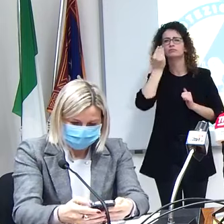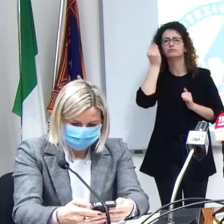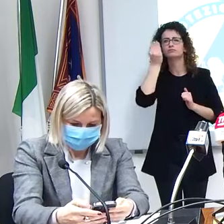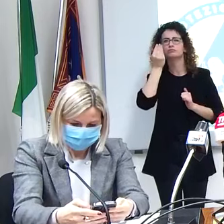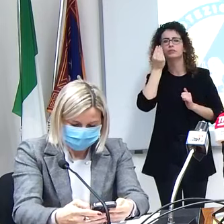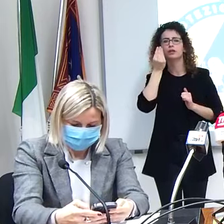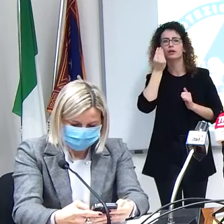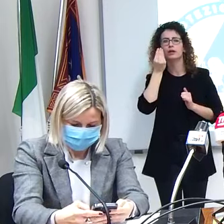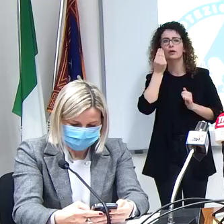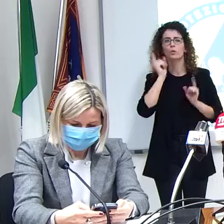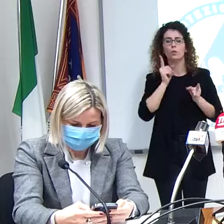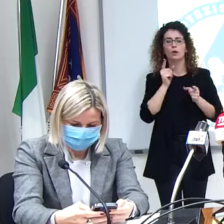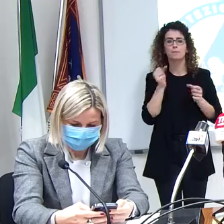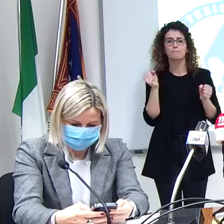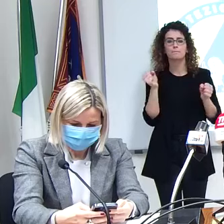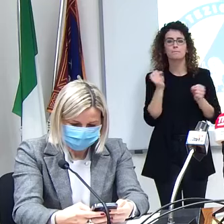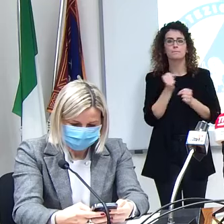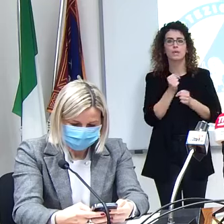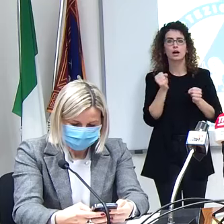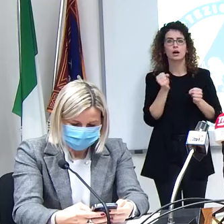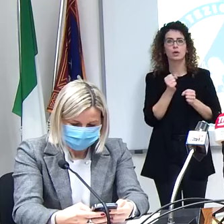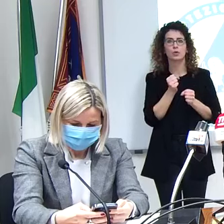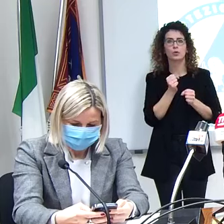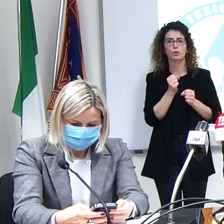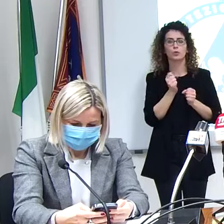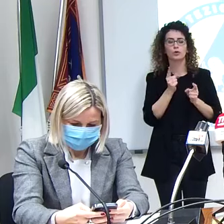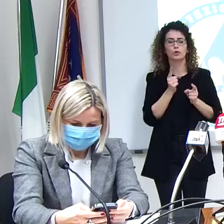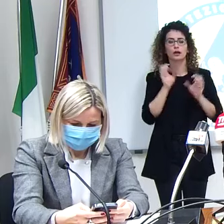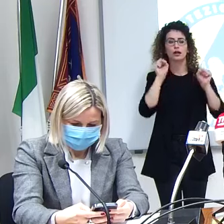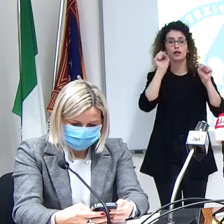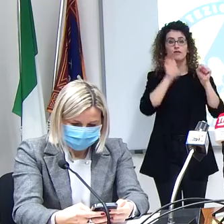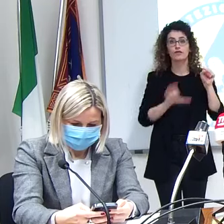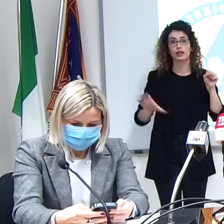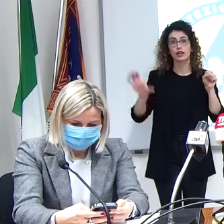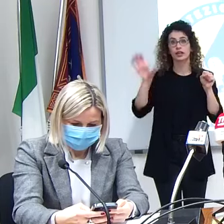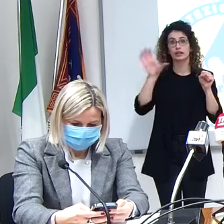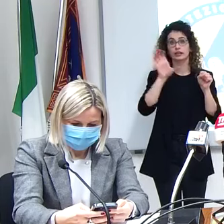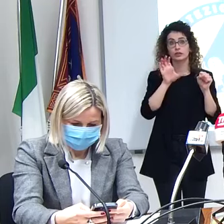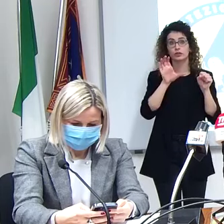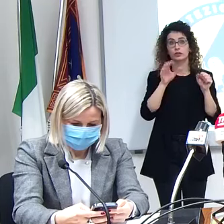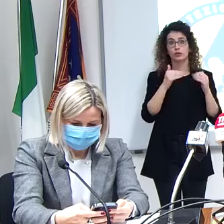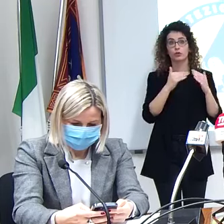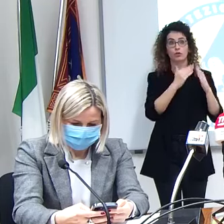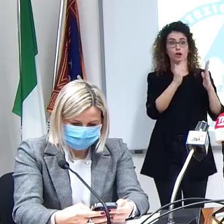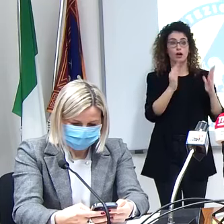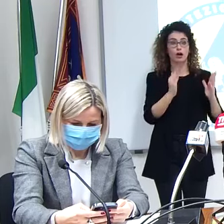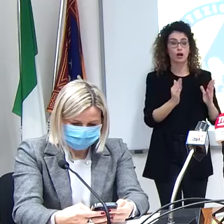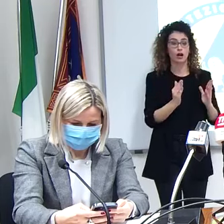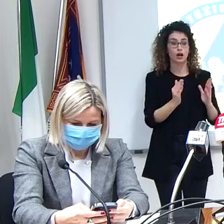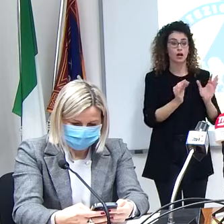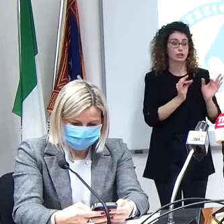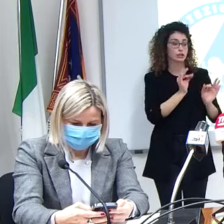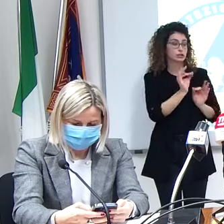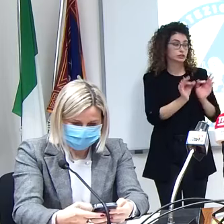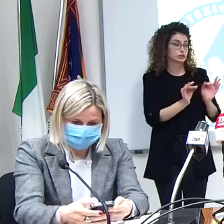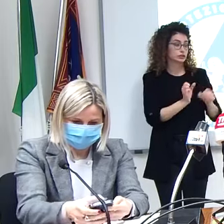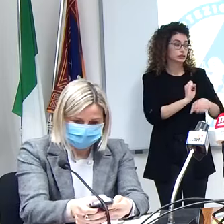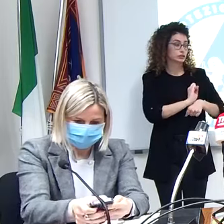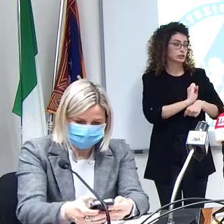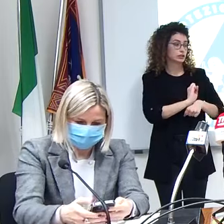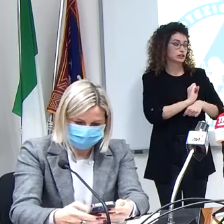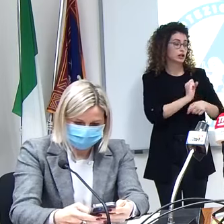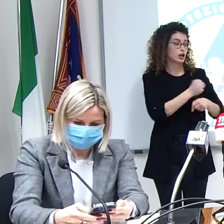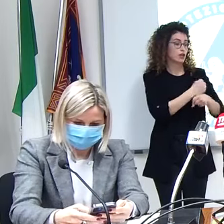timore che in Veneto non si possano trattare a casa a domicilio i pazienti con i